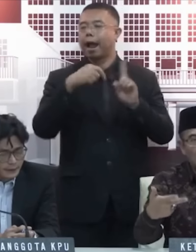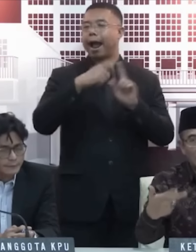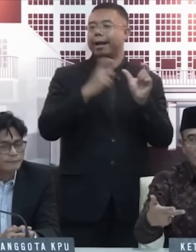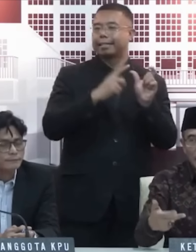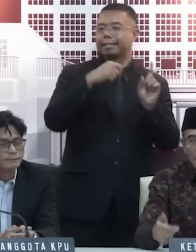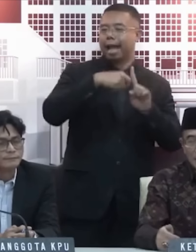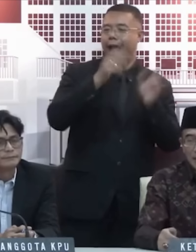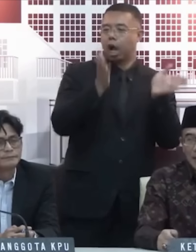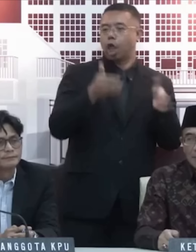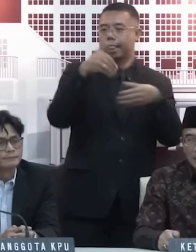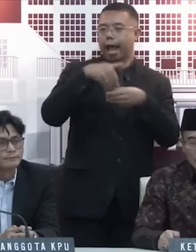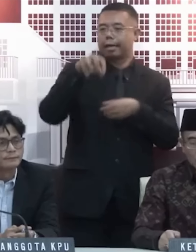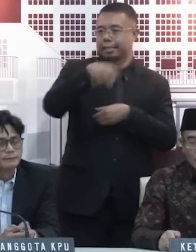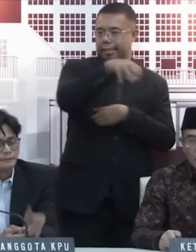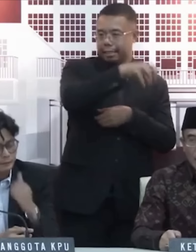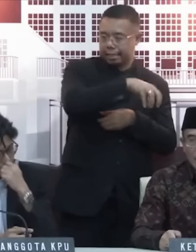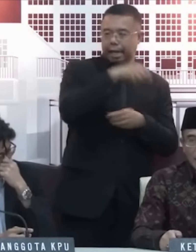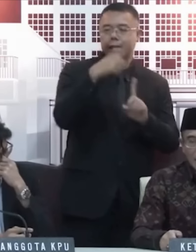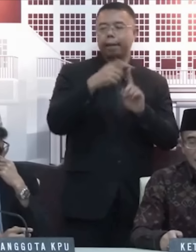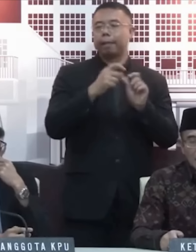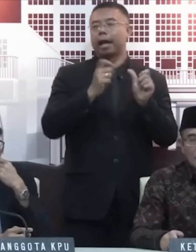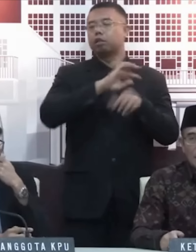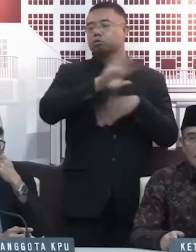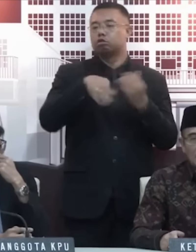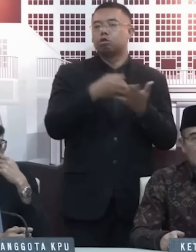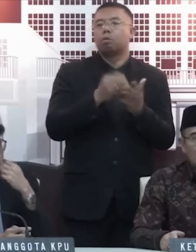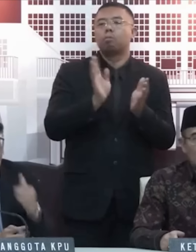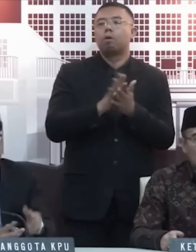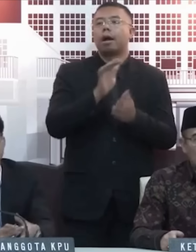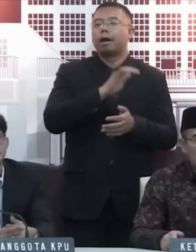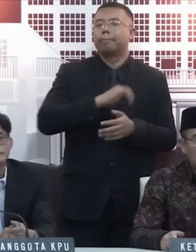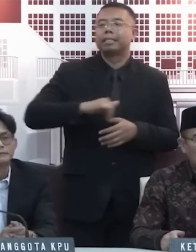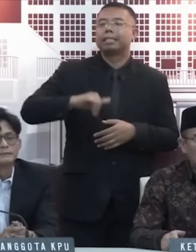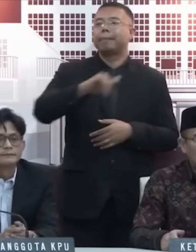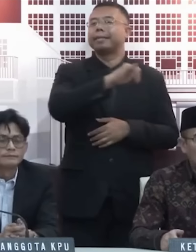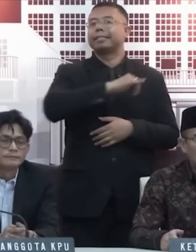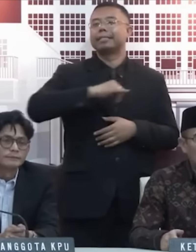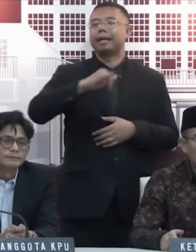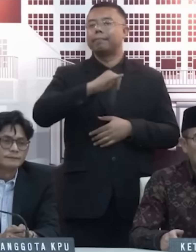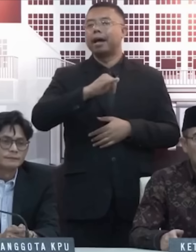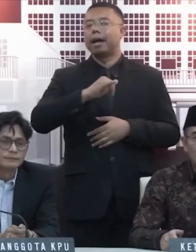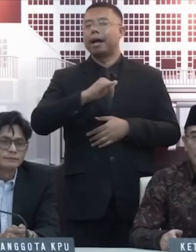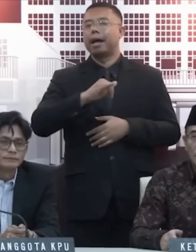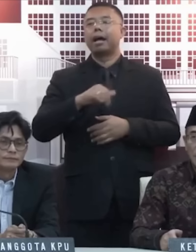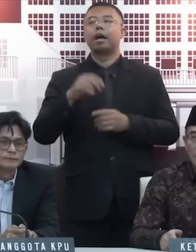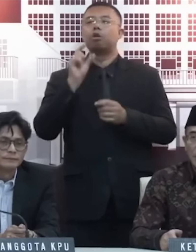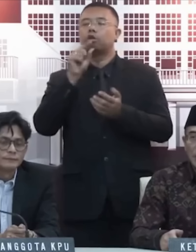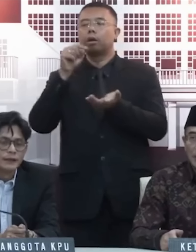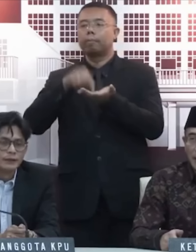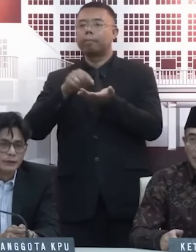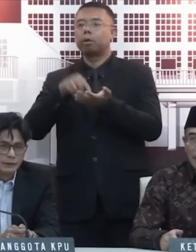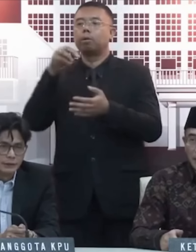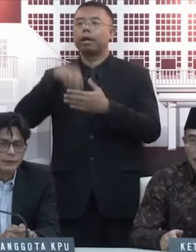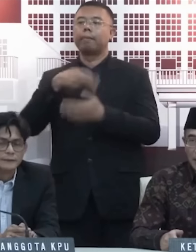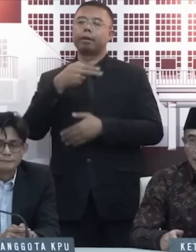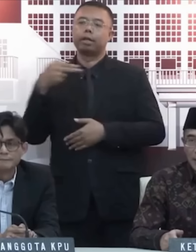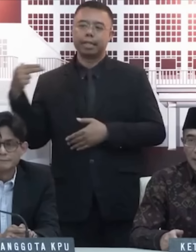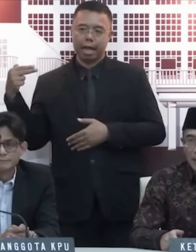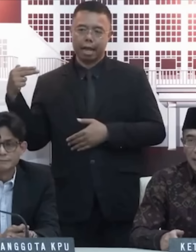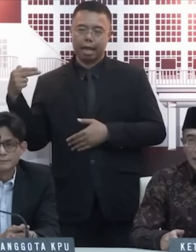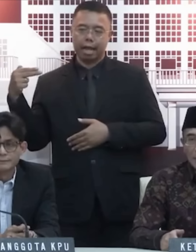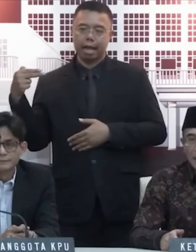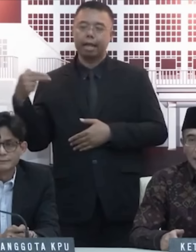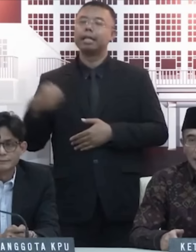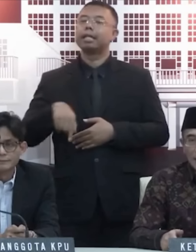TPS, penghitungan suaranya bersamaan dengan penghitungan suara pemilu di dalam negeri.